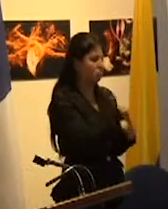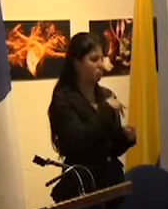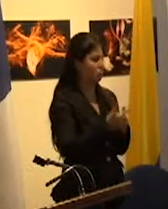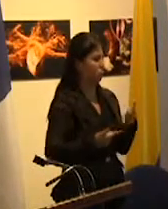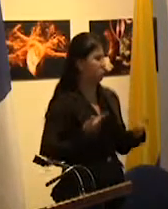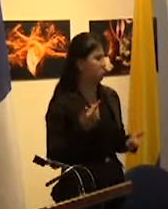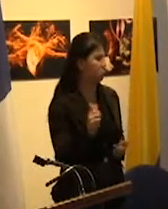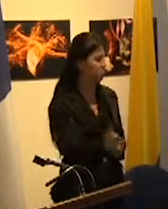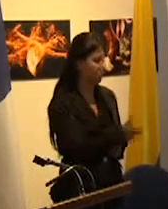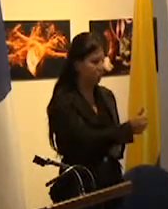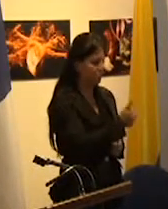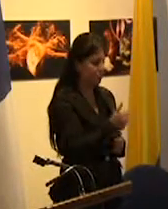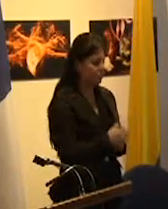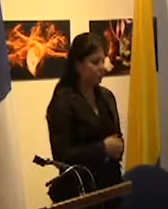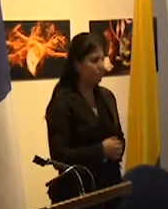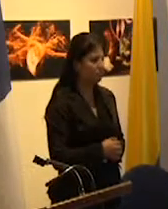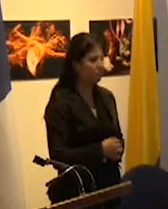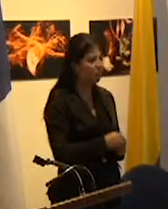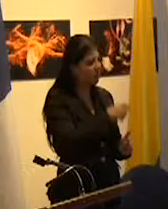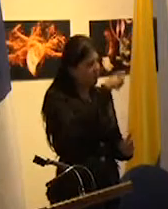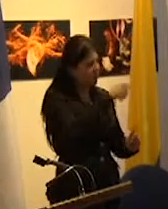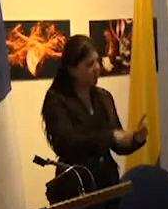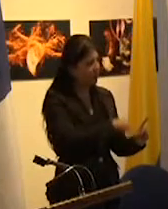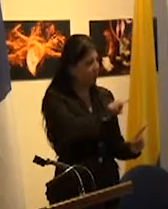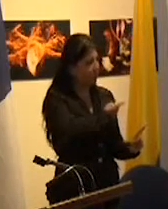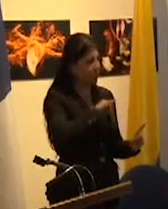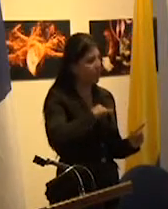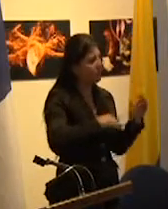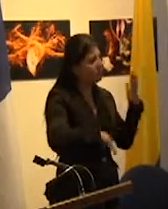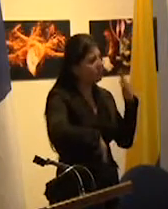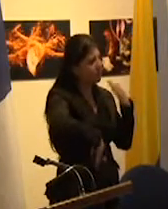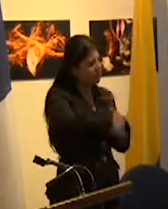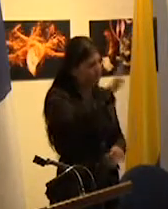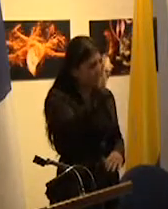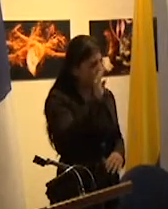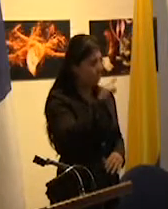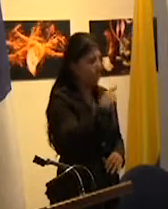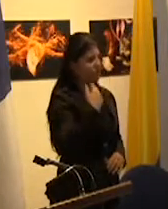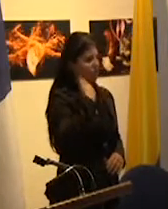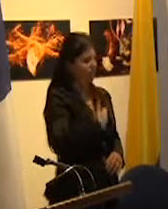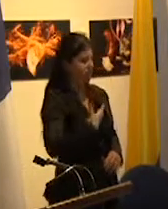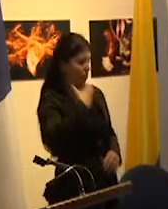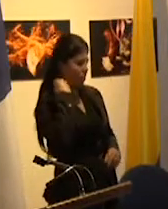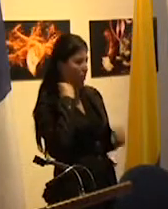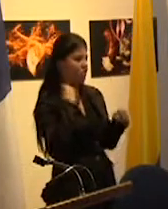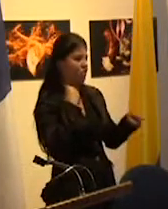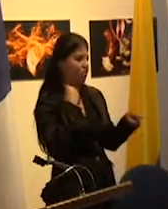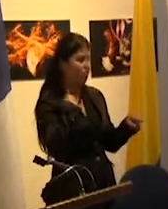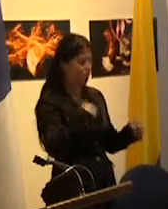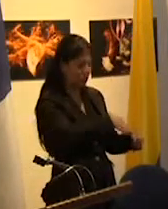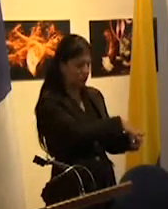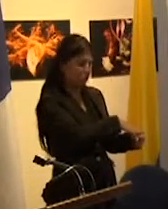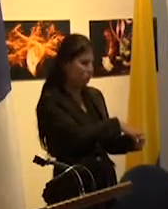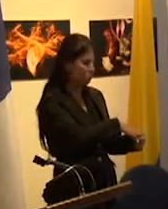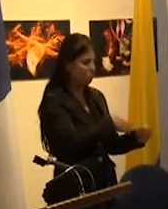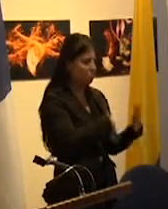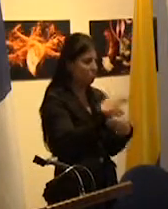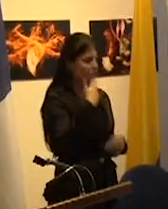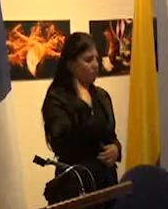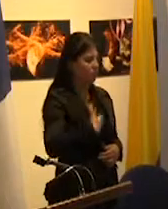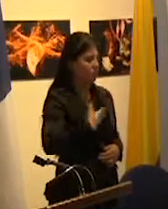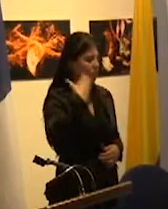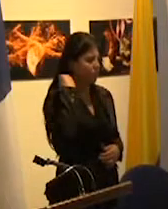propios los individuos están más determinados por su historia que por su condición de manera que las